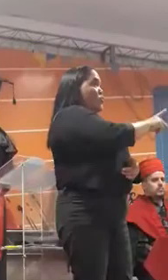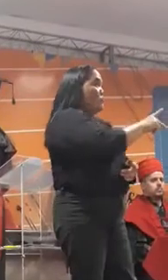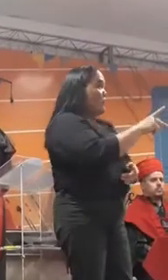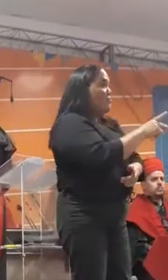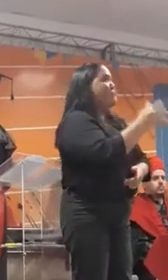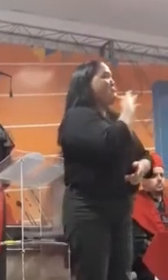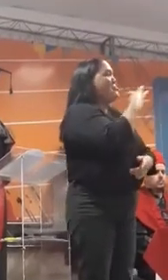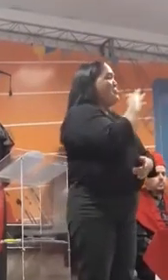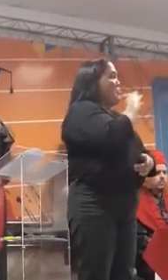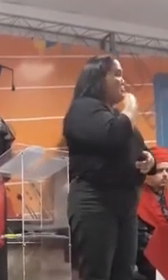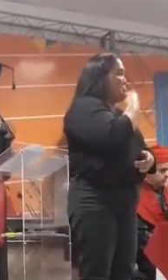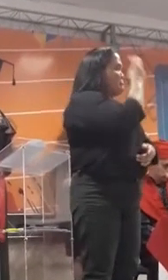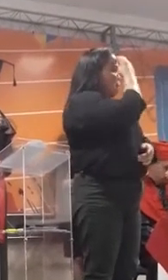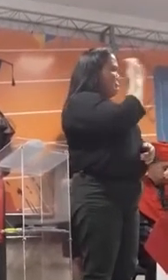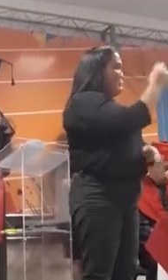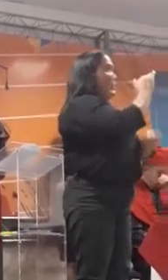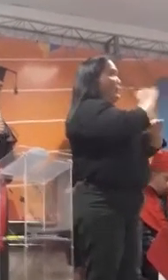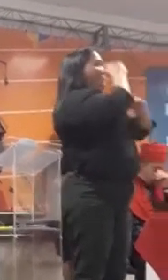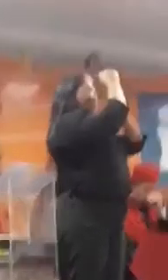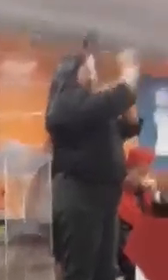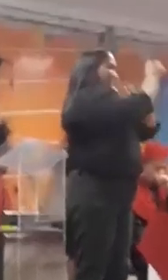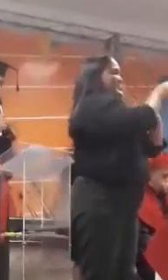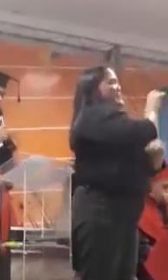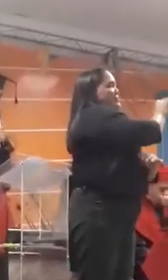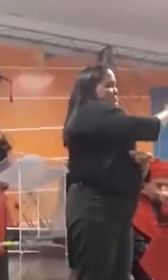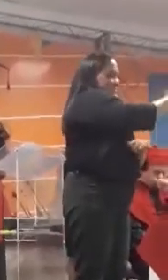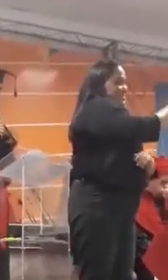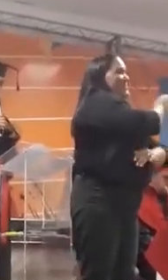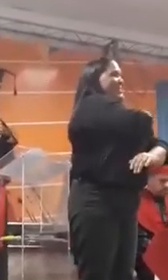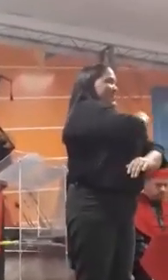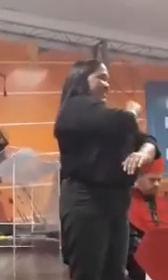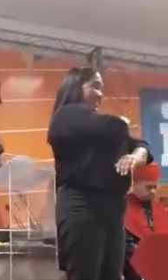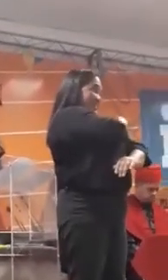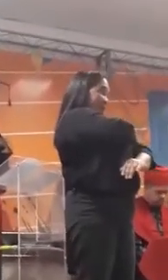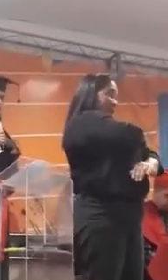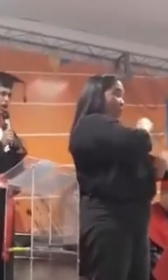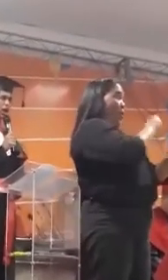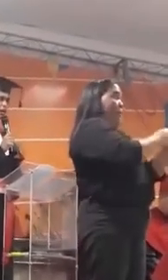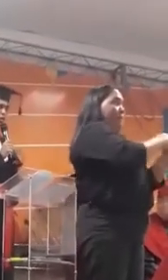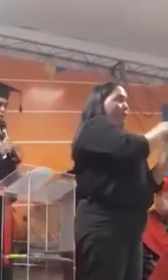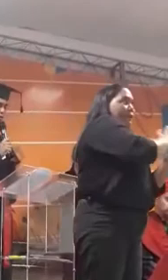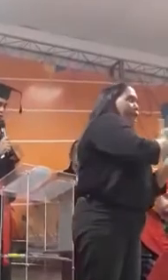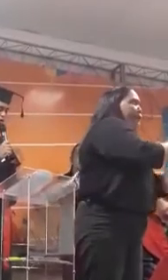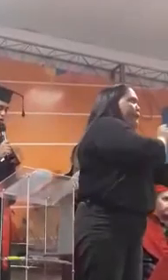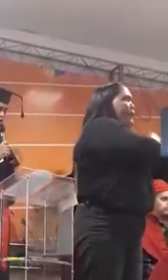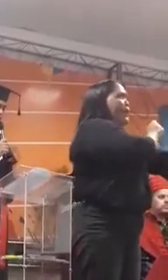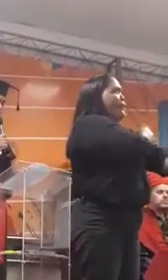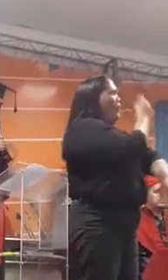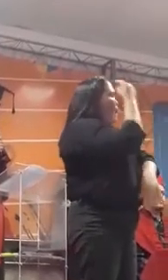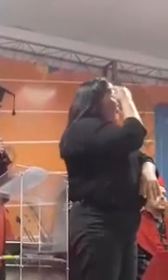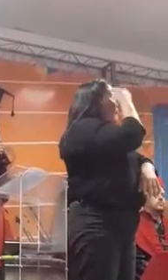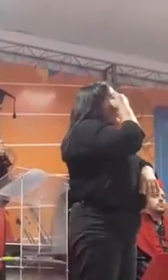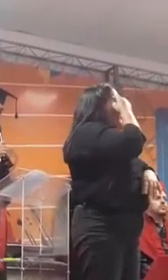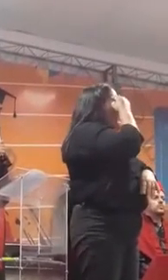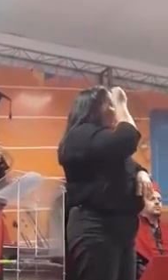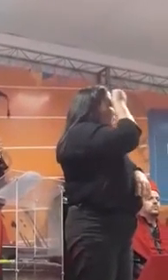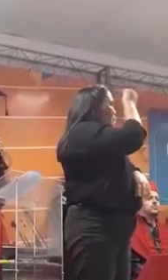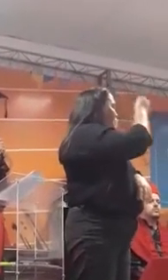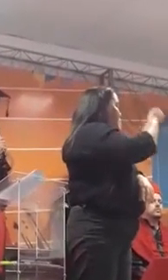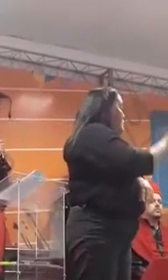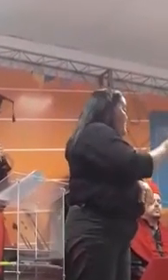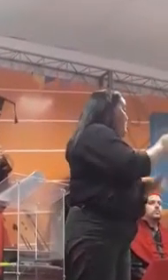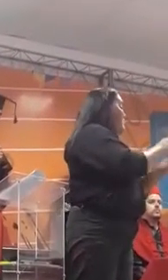consigo. São essas palavras que, quando nós pensamos em algum momento de existir, eles sempre vinham e falavam para nós